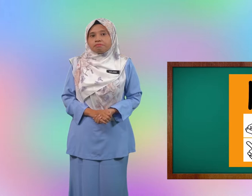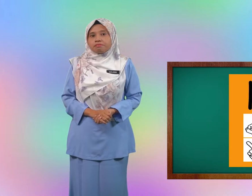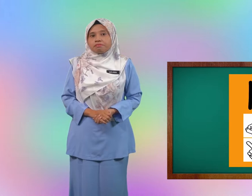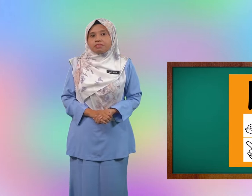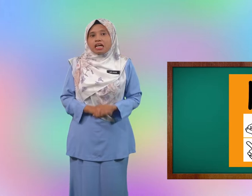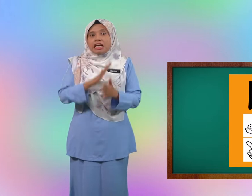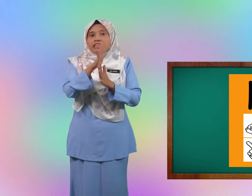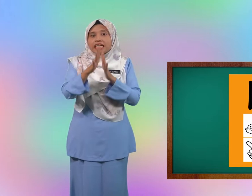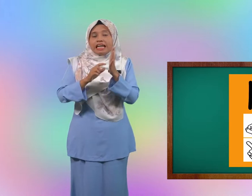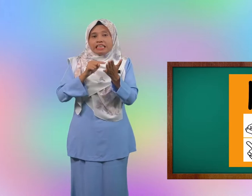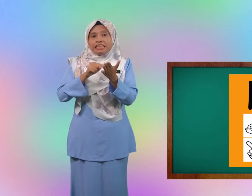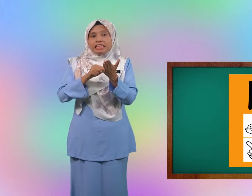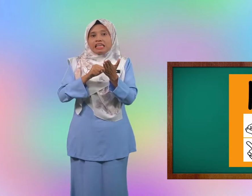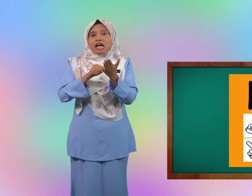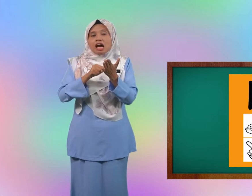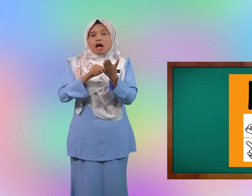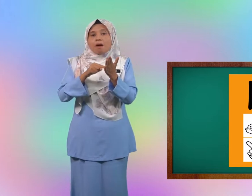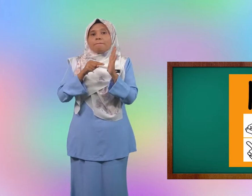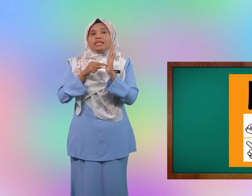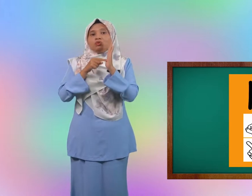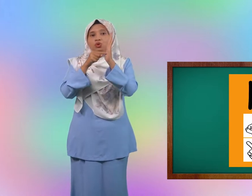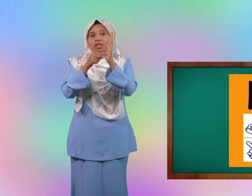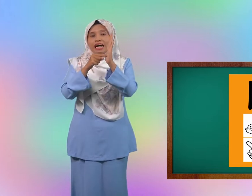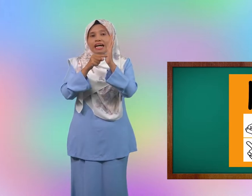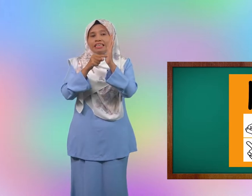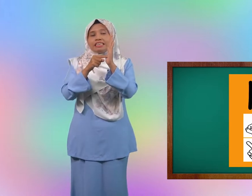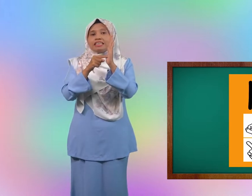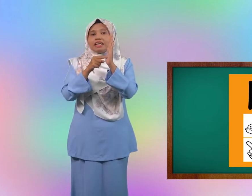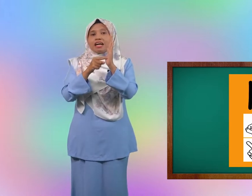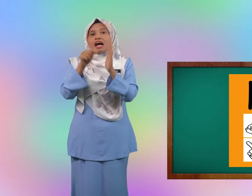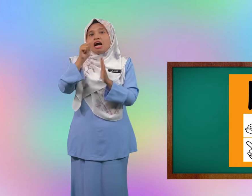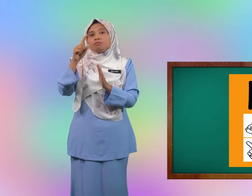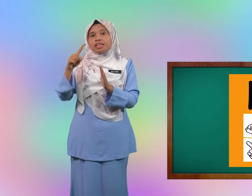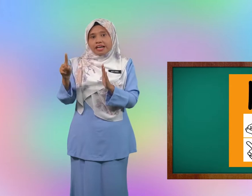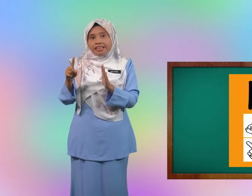isyarat ini menunjukkan abjad